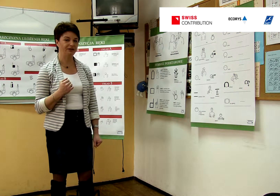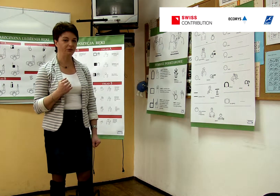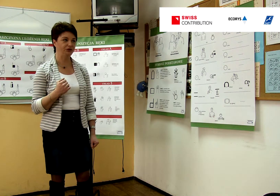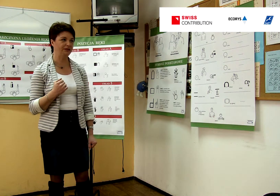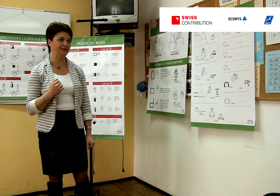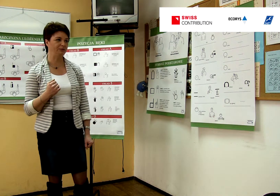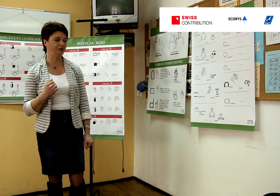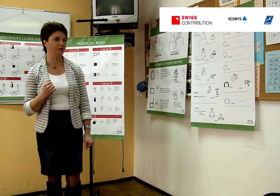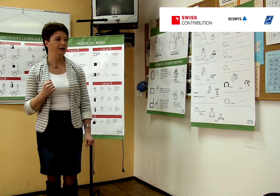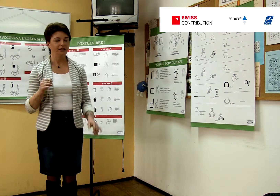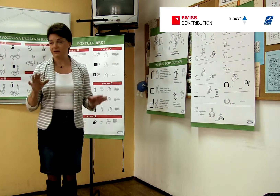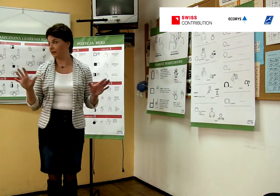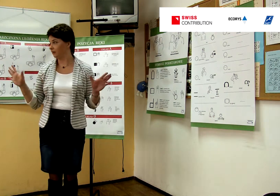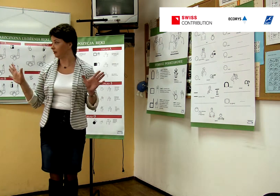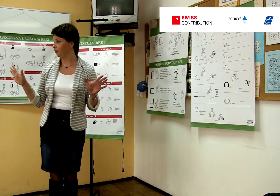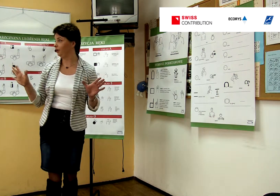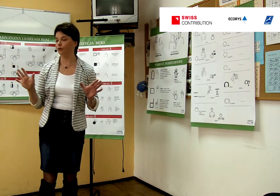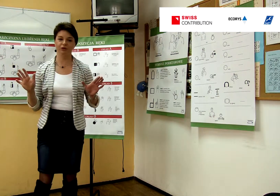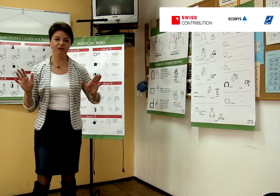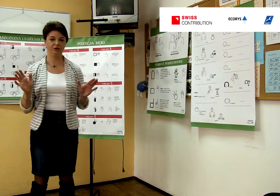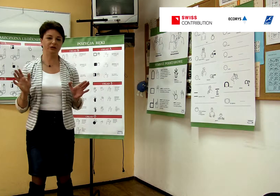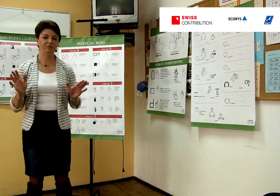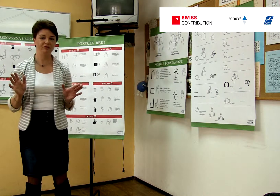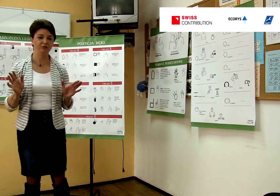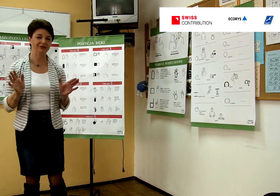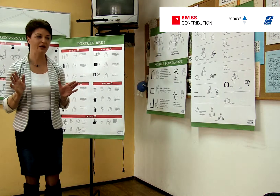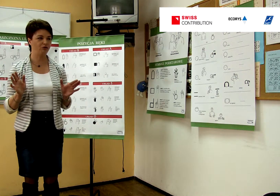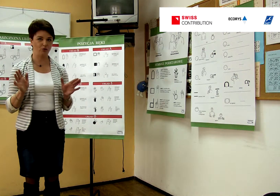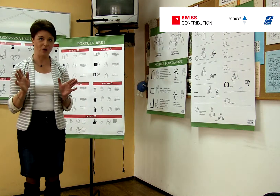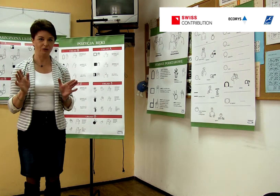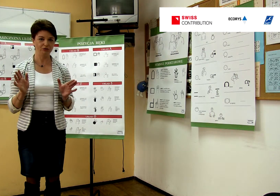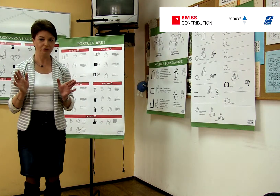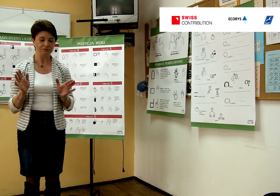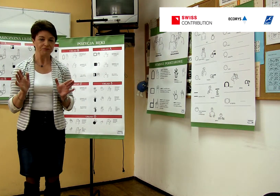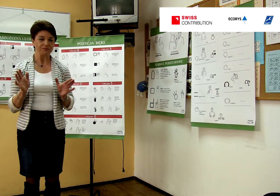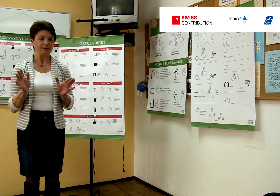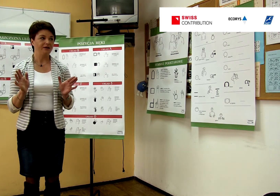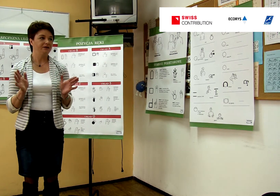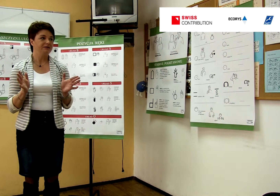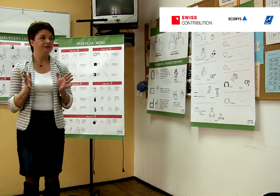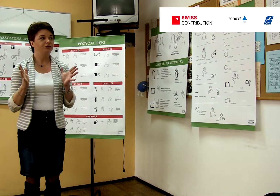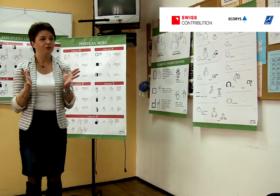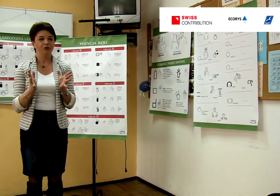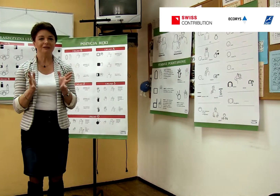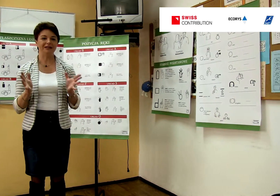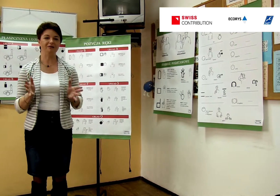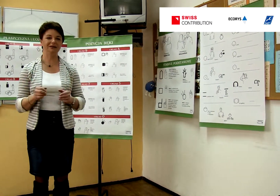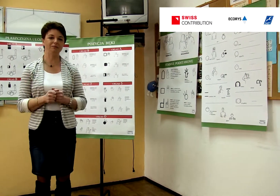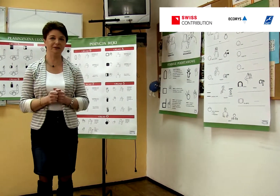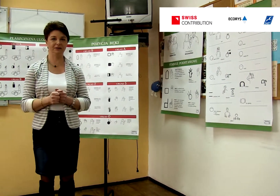całości zapisu. I z tych kilku tylko, że tak powiem, rodzajów układów tworzymy cały zapis